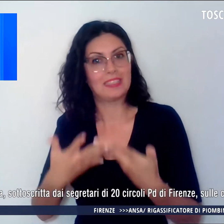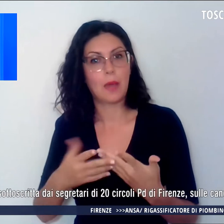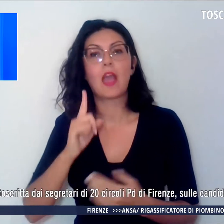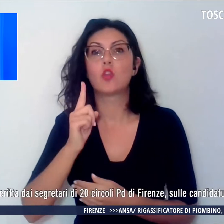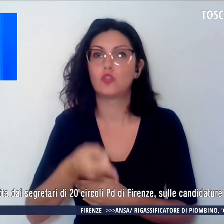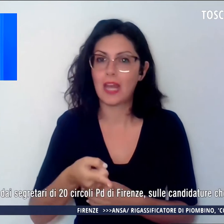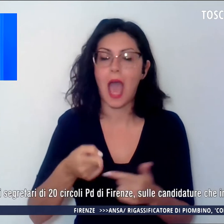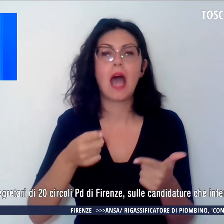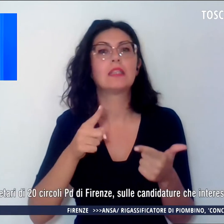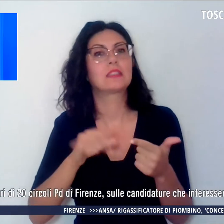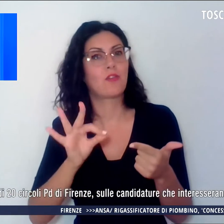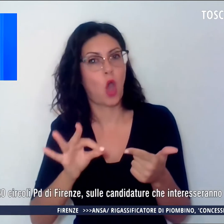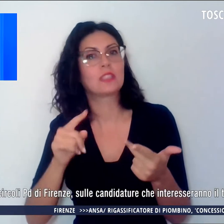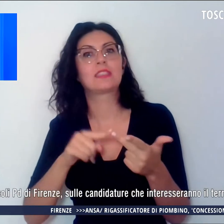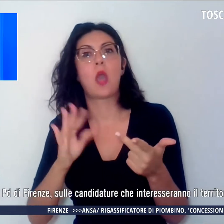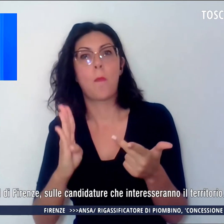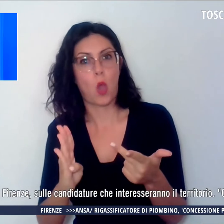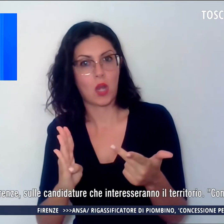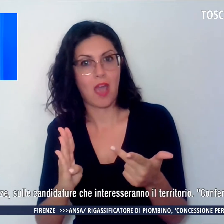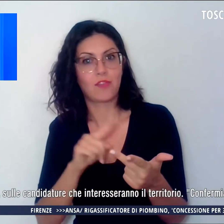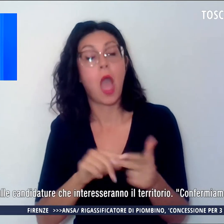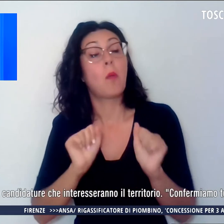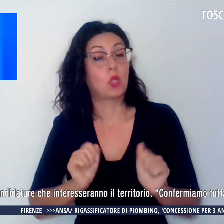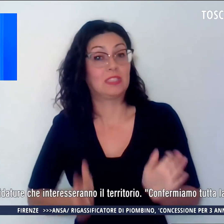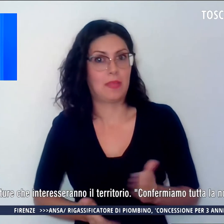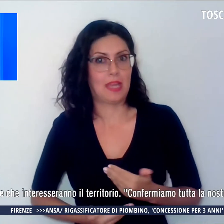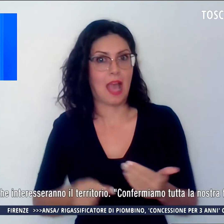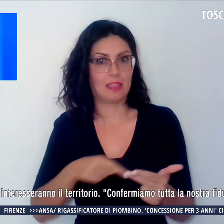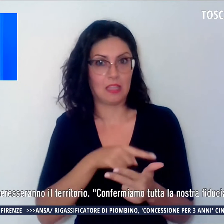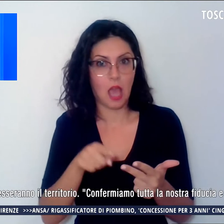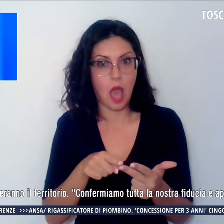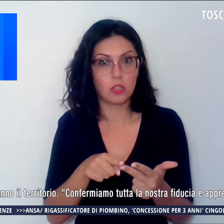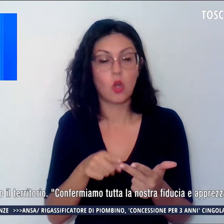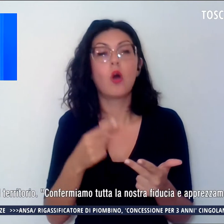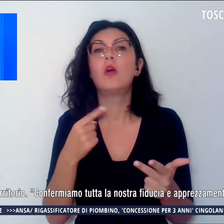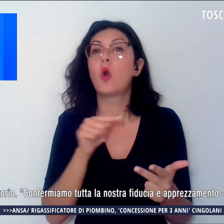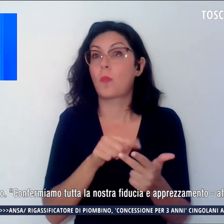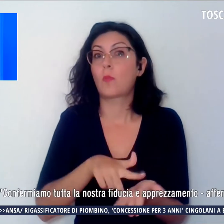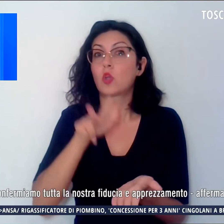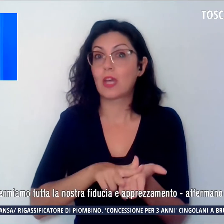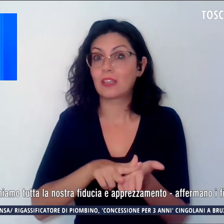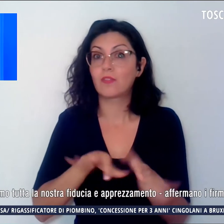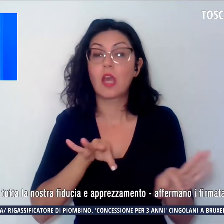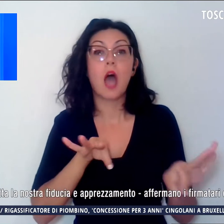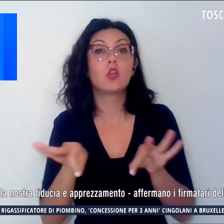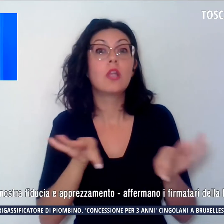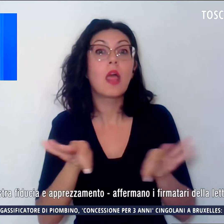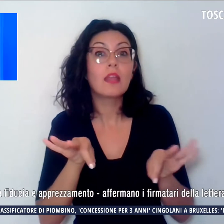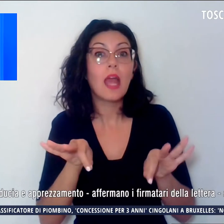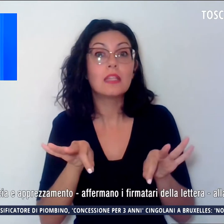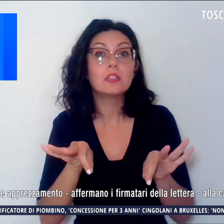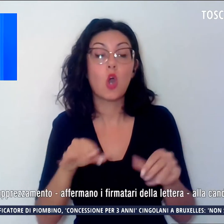Fossi e Bonafè, che sono possibili candidati, così come certificato dalle direzioni cittadine e